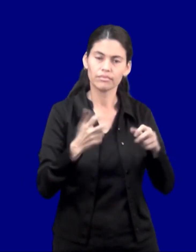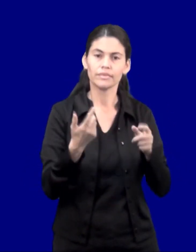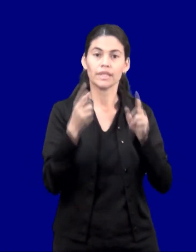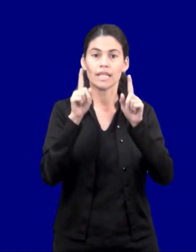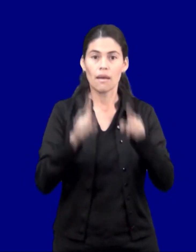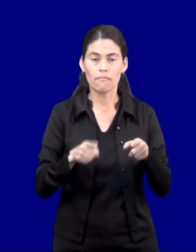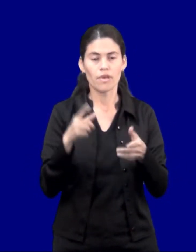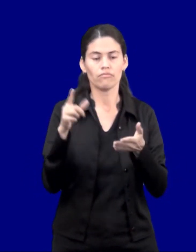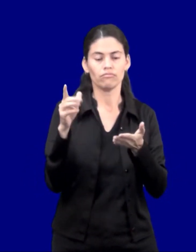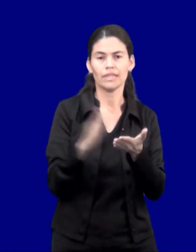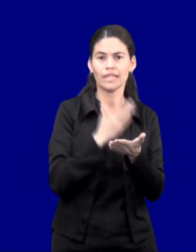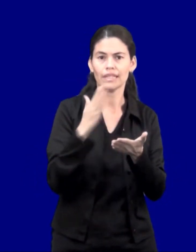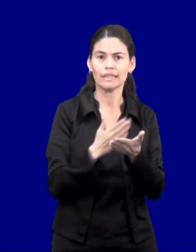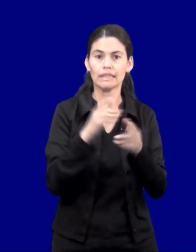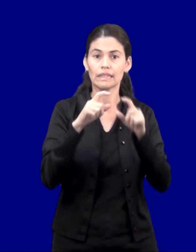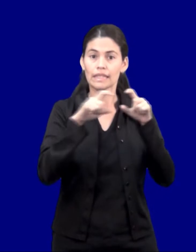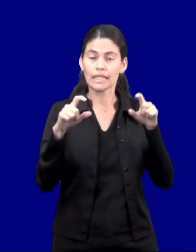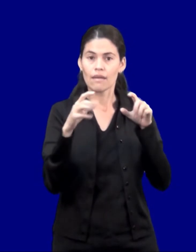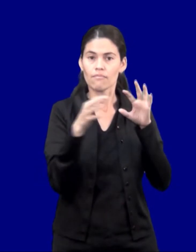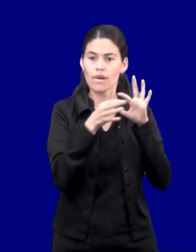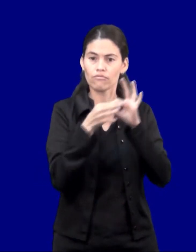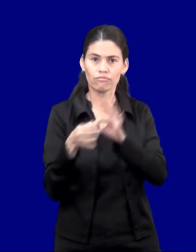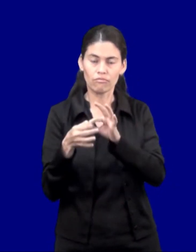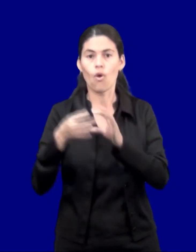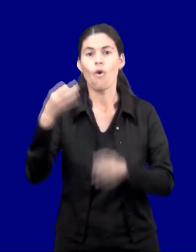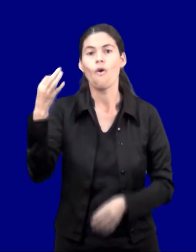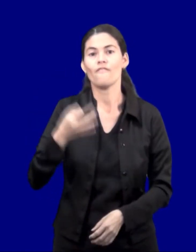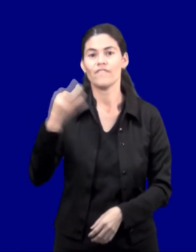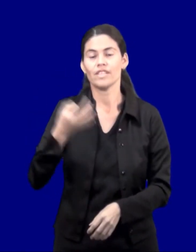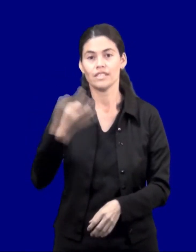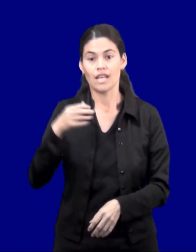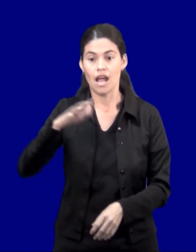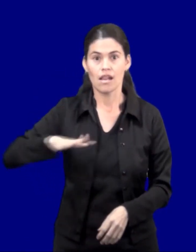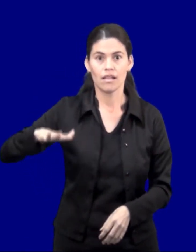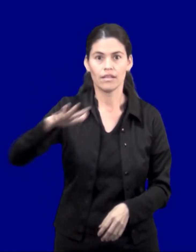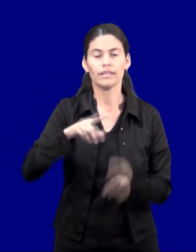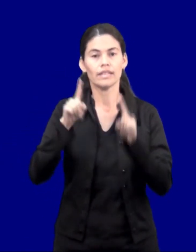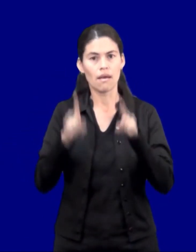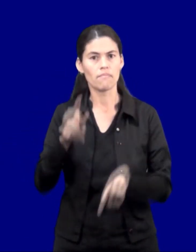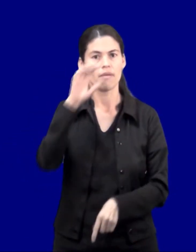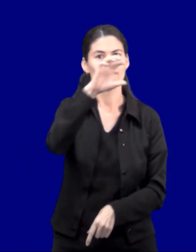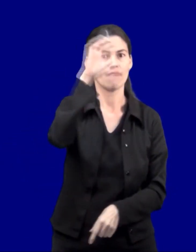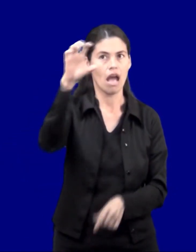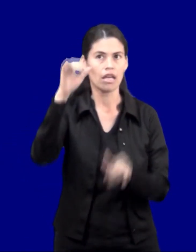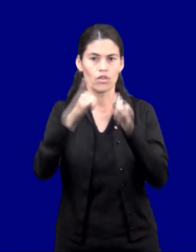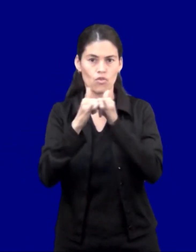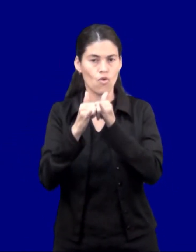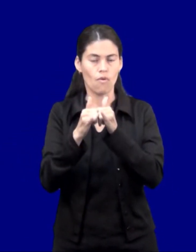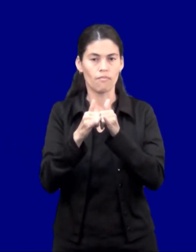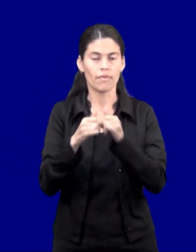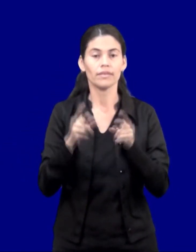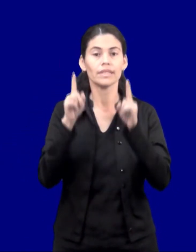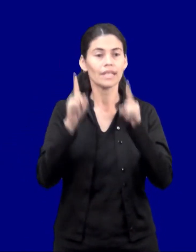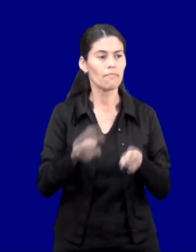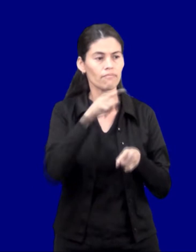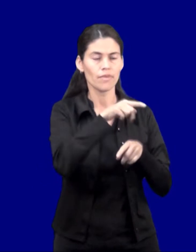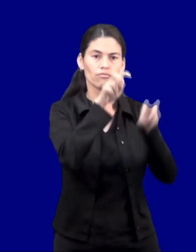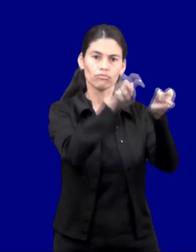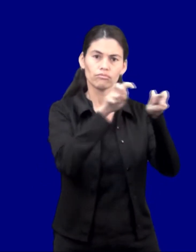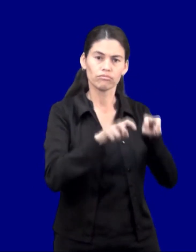lingüísticos y literarios sobre las lenguas oficiales y extranjeras. Que, además,